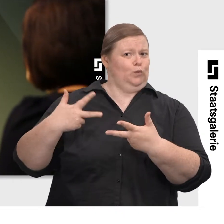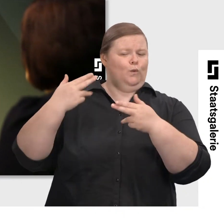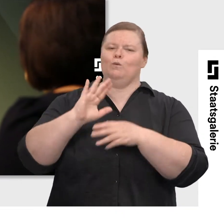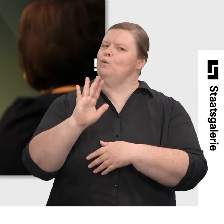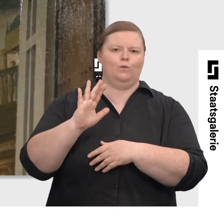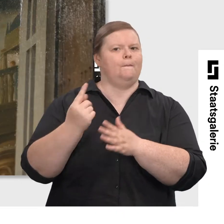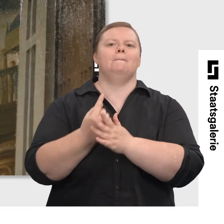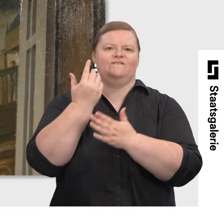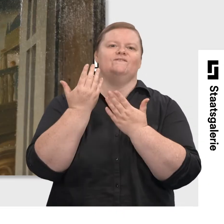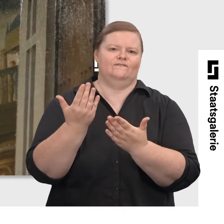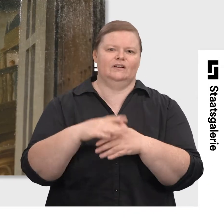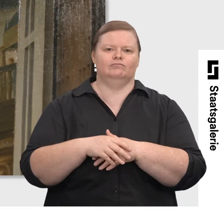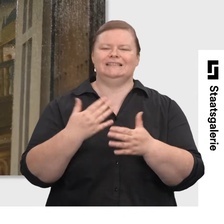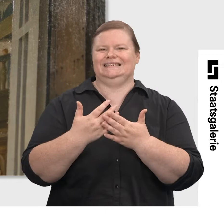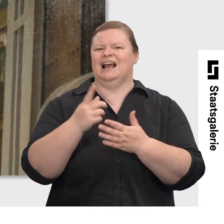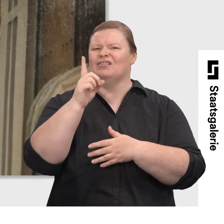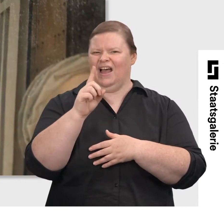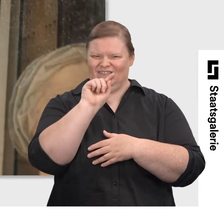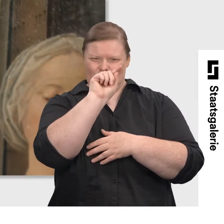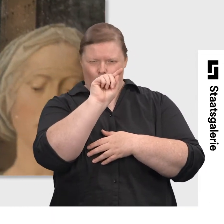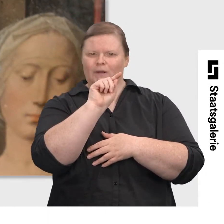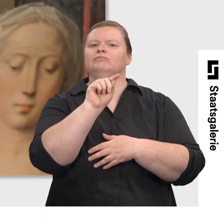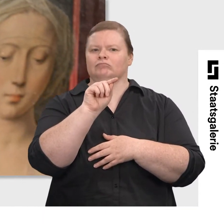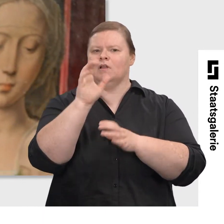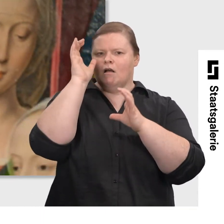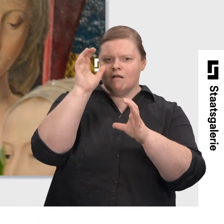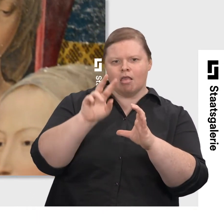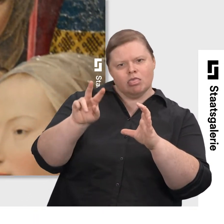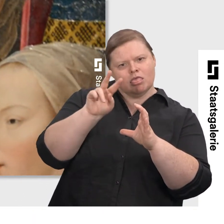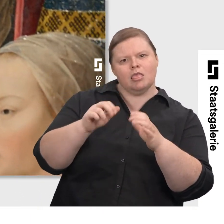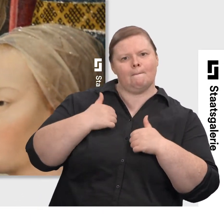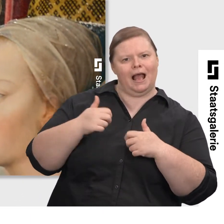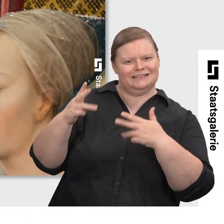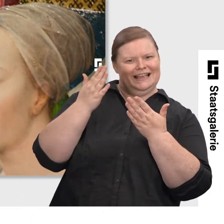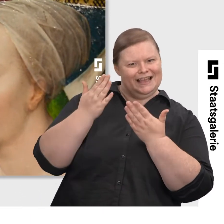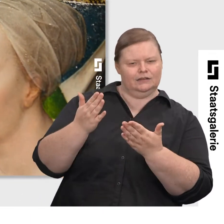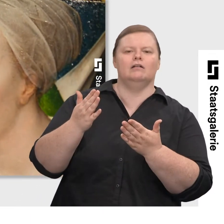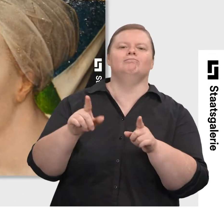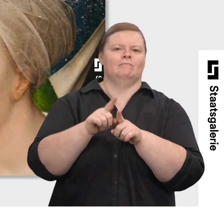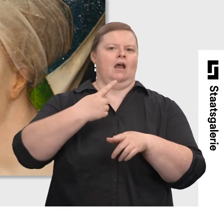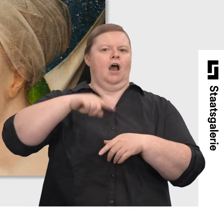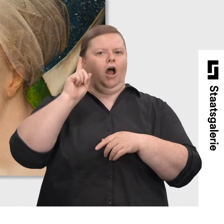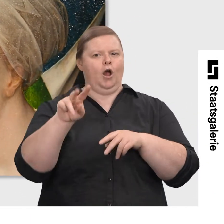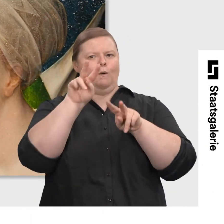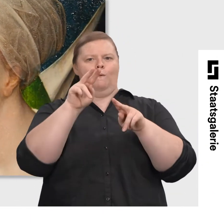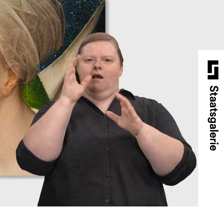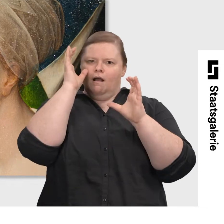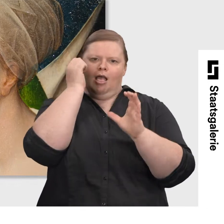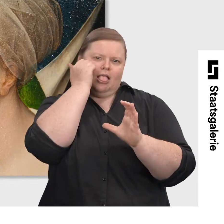ungewöhnlich. So wie David Fouilleur dieser Badeszene ist, so wird der Betrachter zum Fouilleur und kann sich erfreuen an dieser